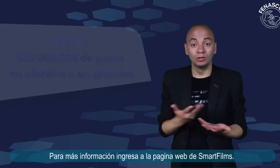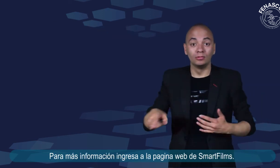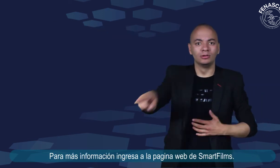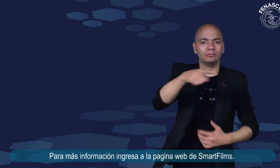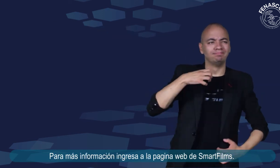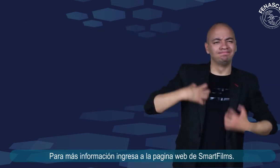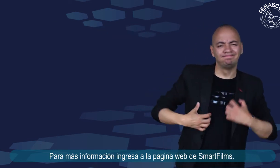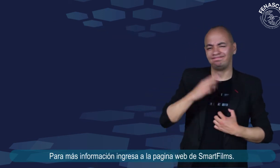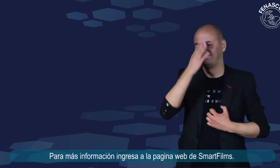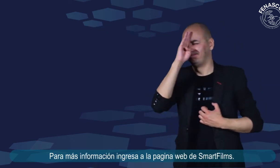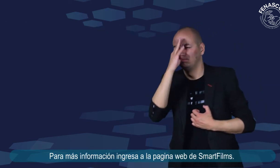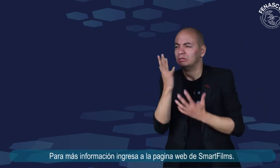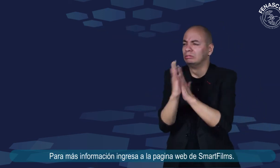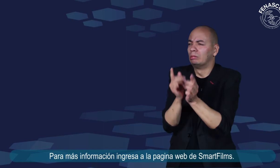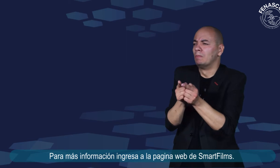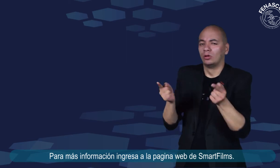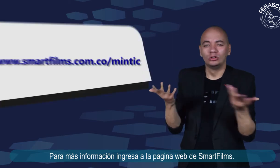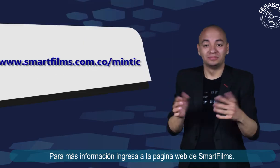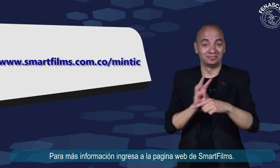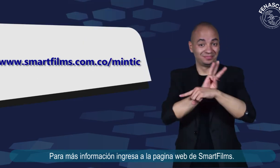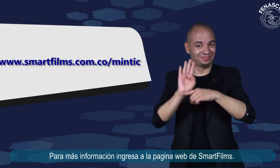información ingresa a la página web de smart films